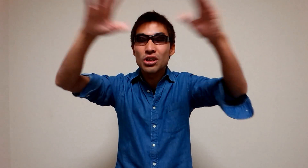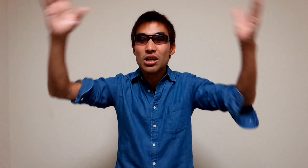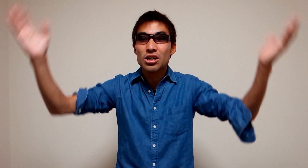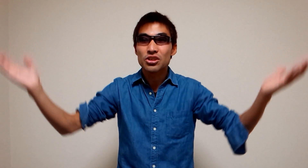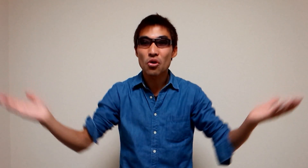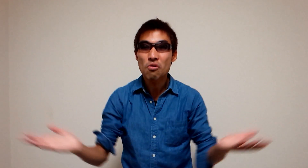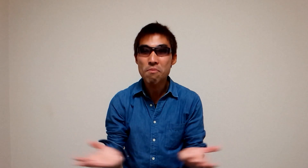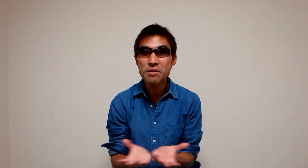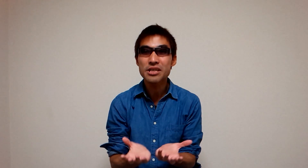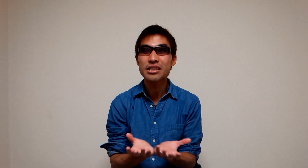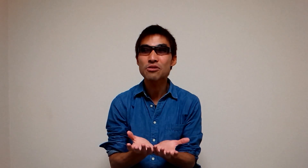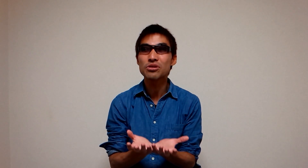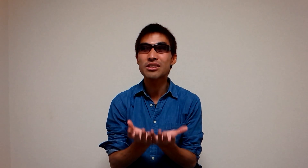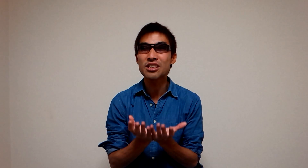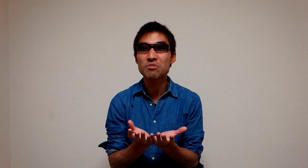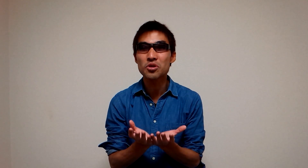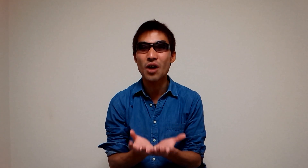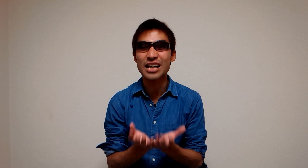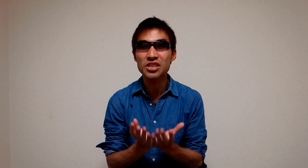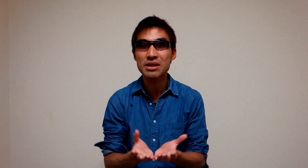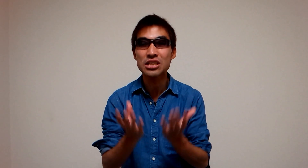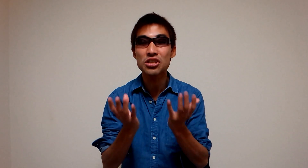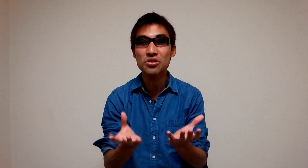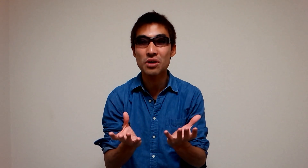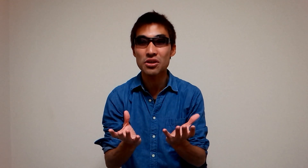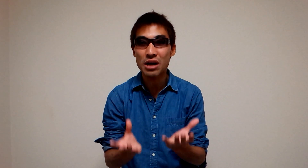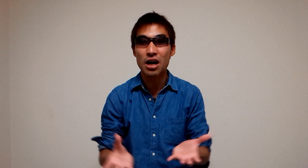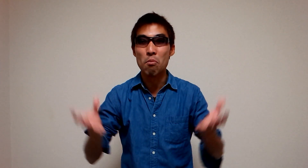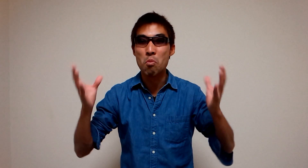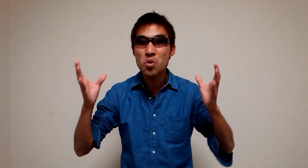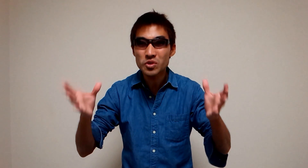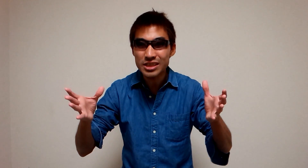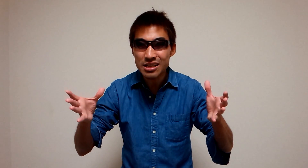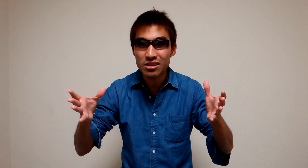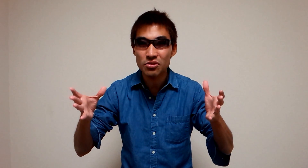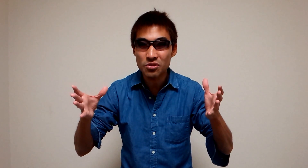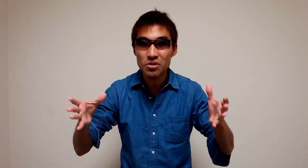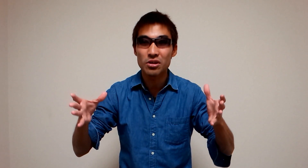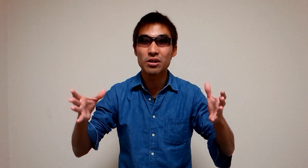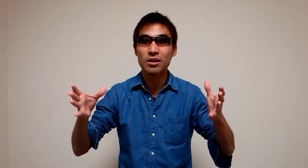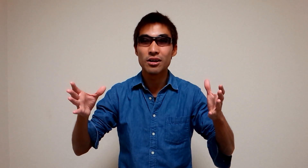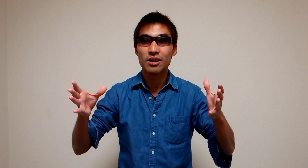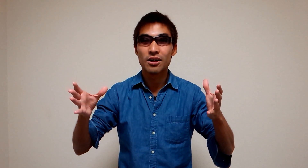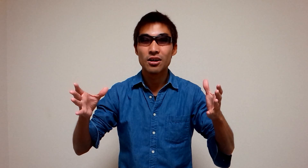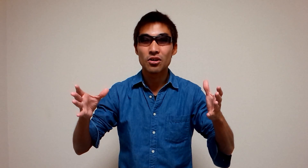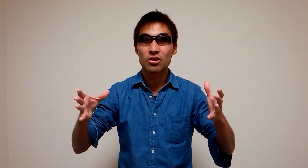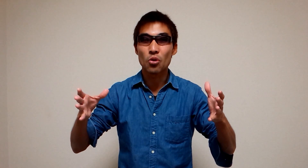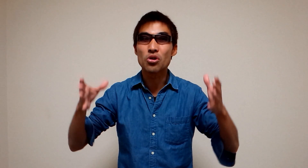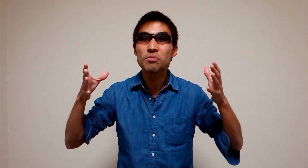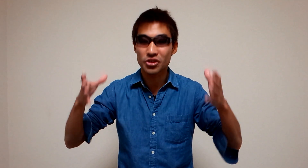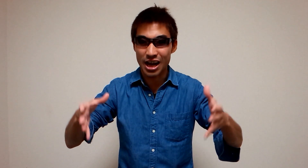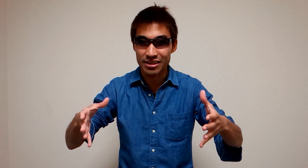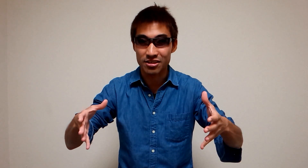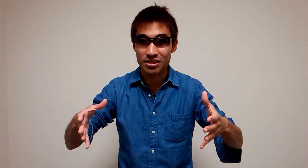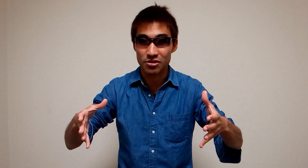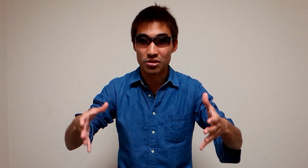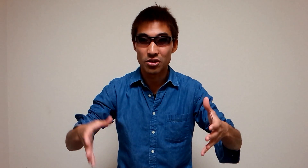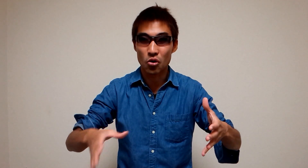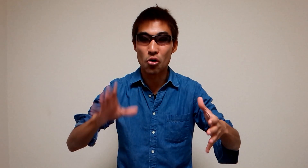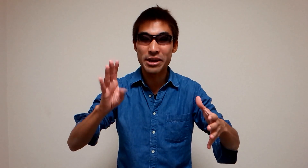コンビニで売ってるものの8割9割はモンサントの穀物が入ってるんですよ米